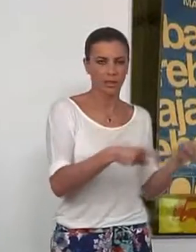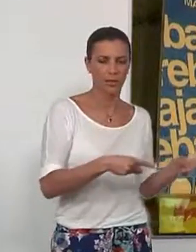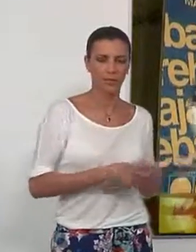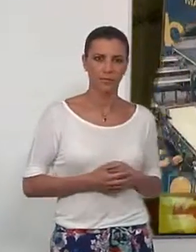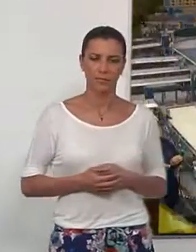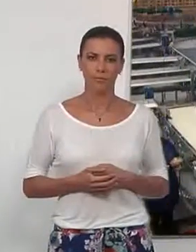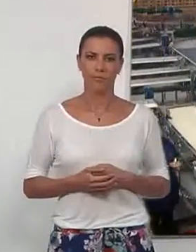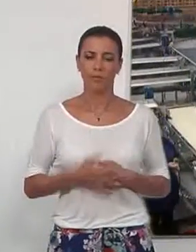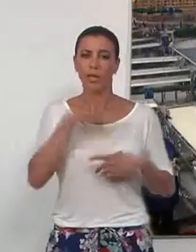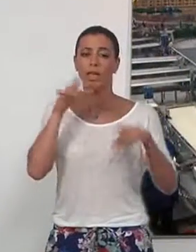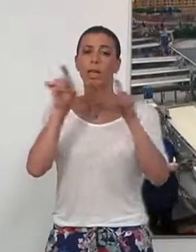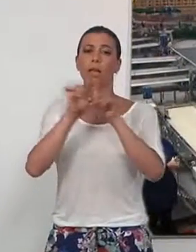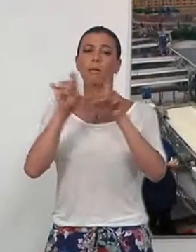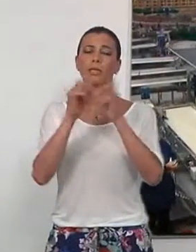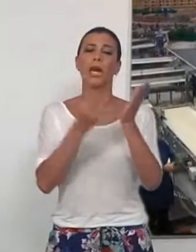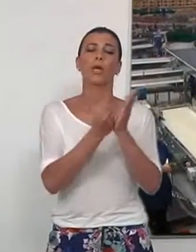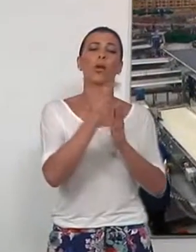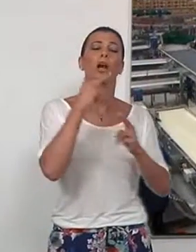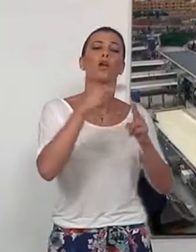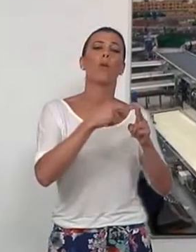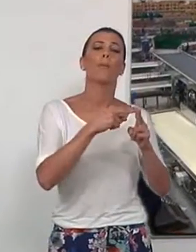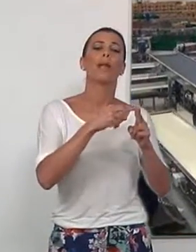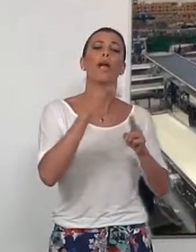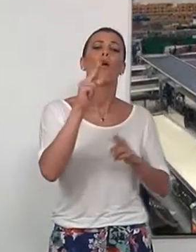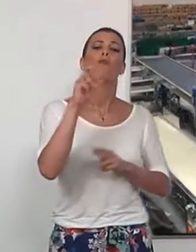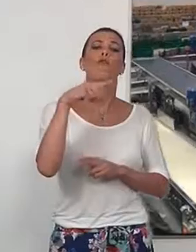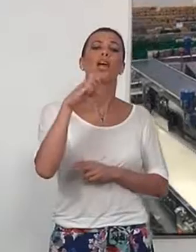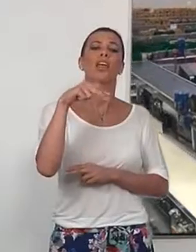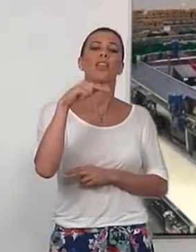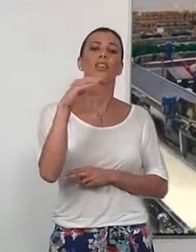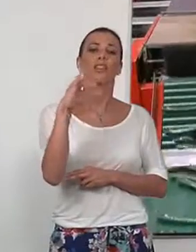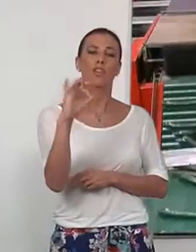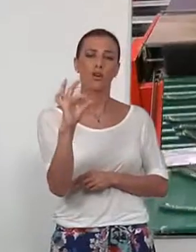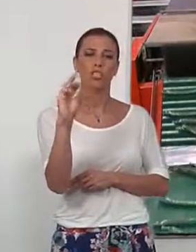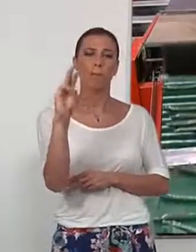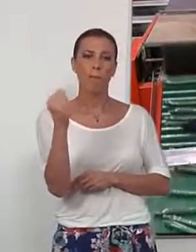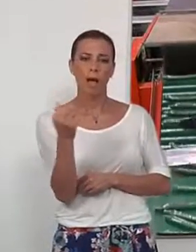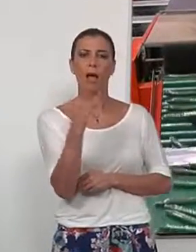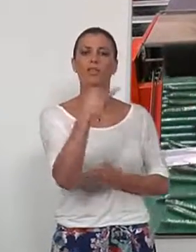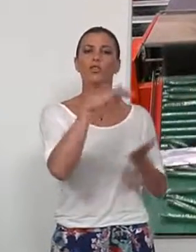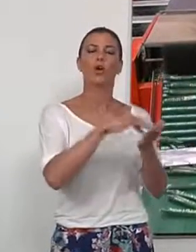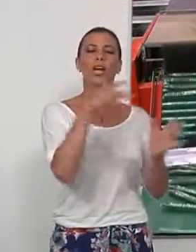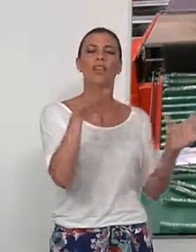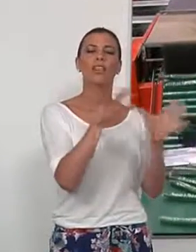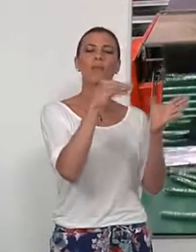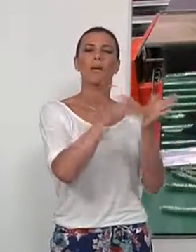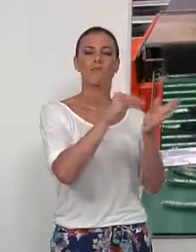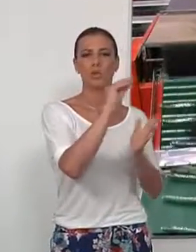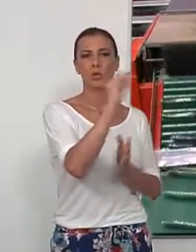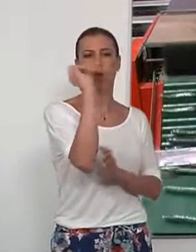La empresa agrícola, Fulgencio Espan, celebra la décima edición de sus jornadas con los agricultores que la abastecen de